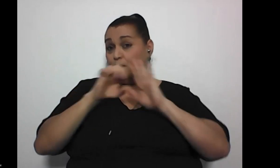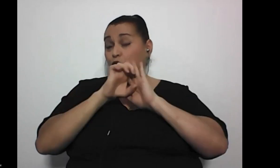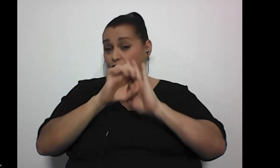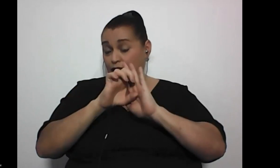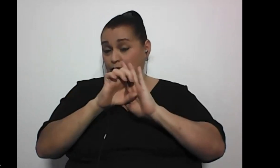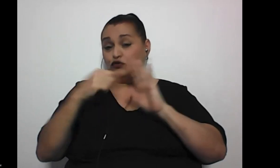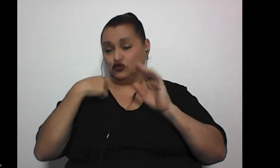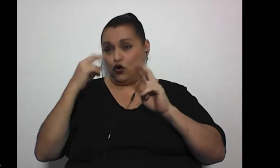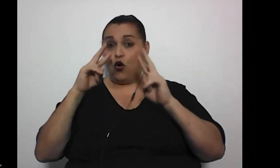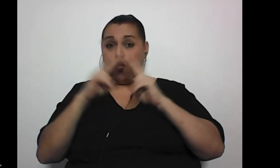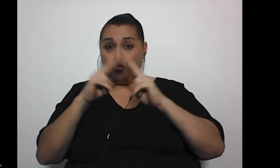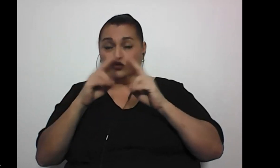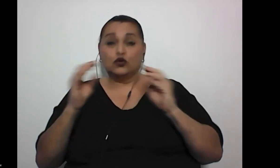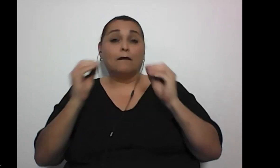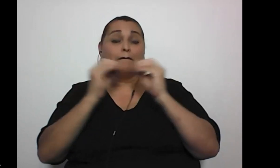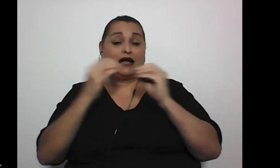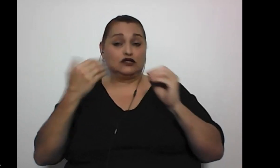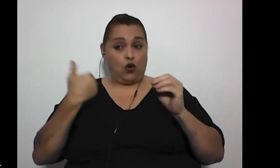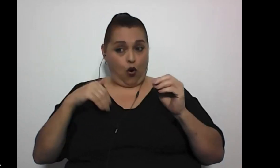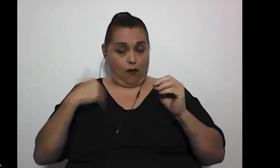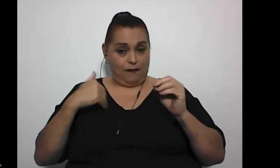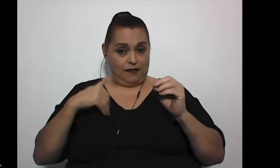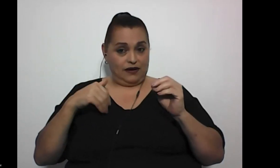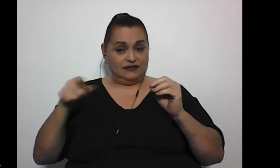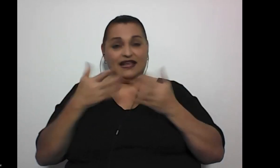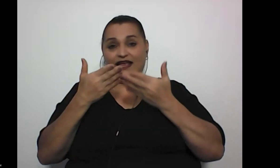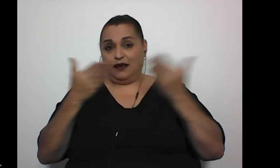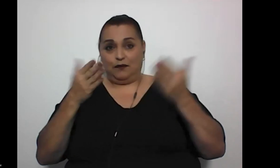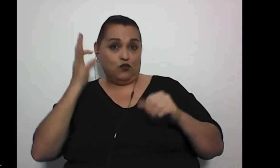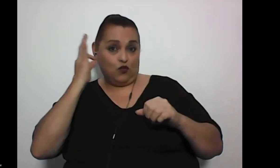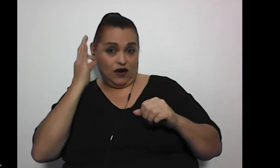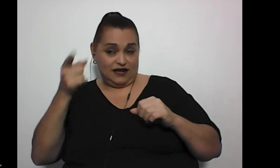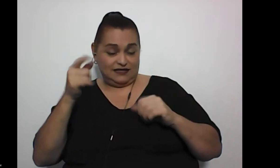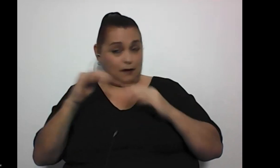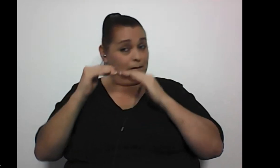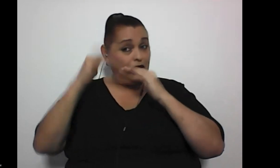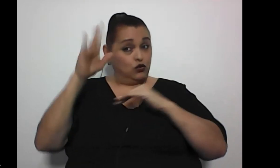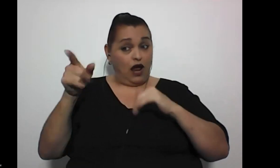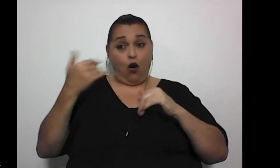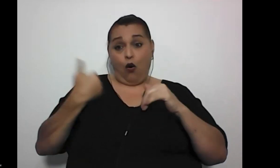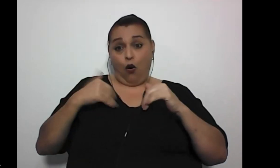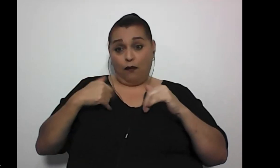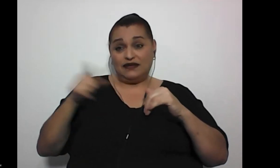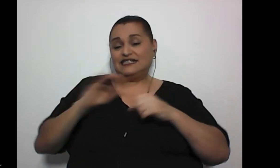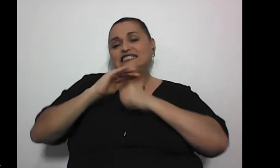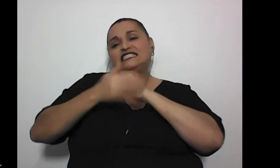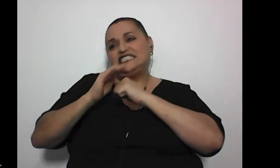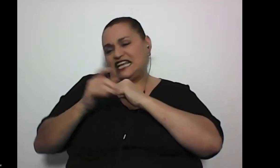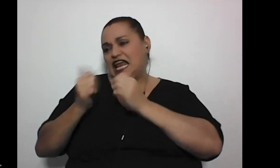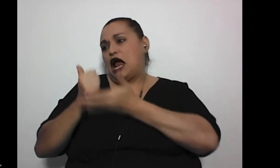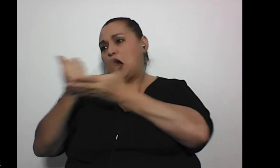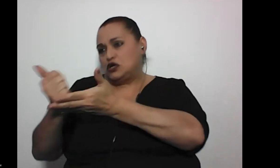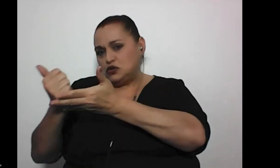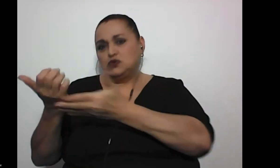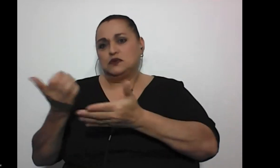conozco más hombres no vivientes que mujeres y la mayoría de esos hombres tienen quien los chiné quien les haga el